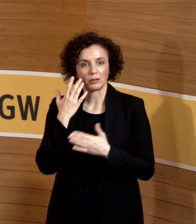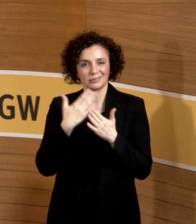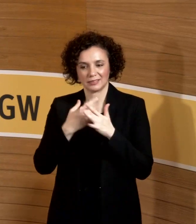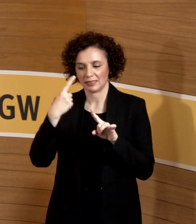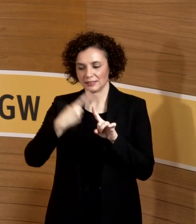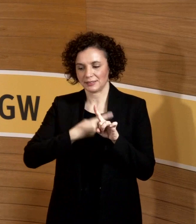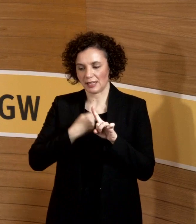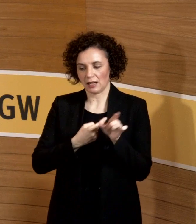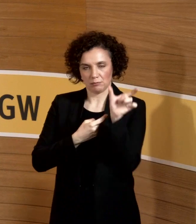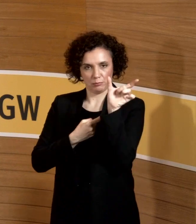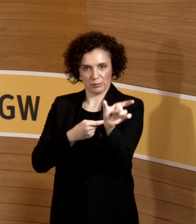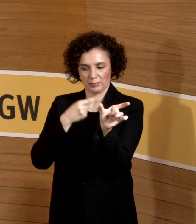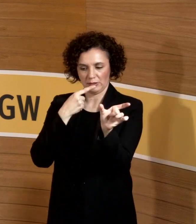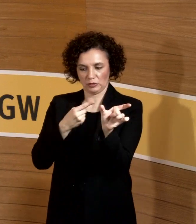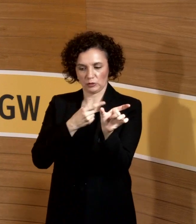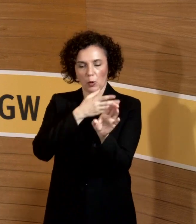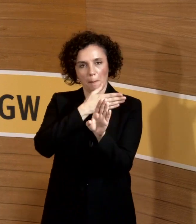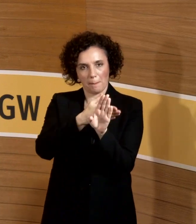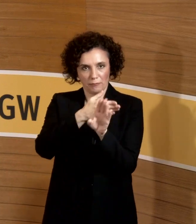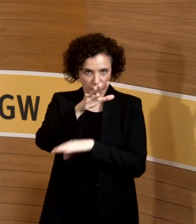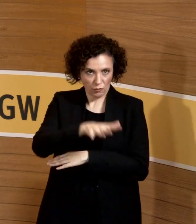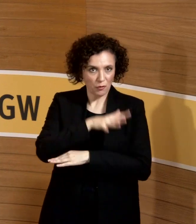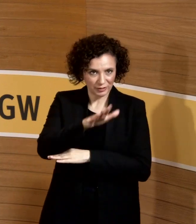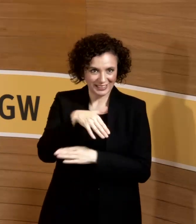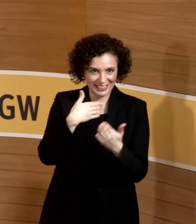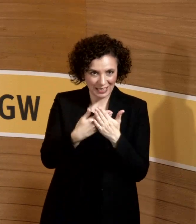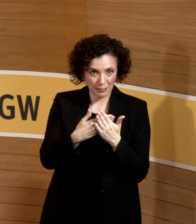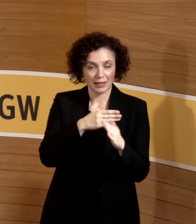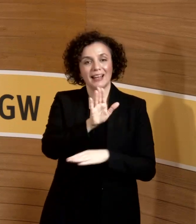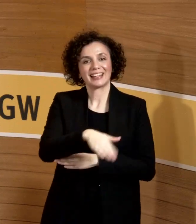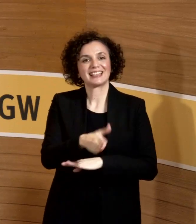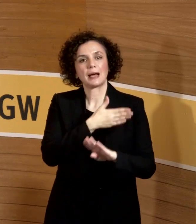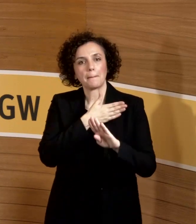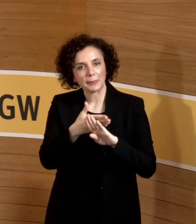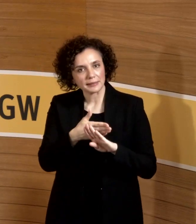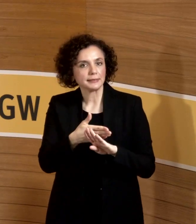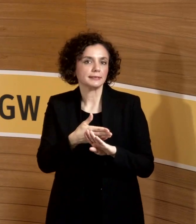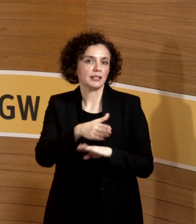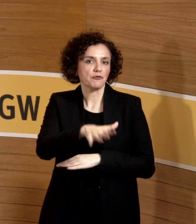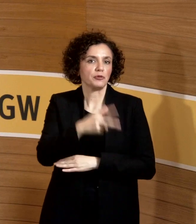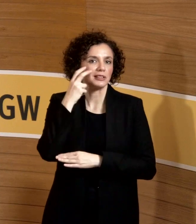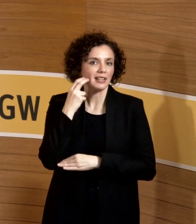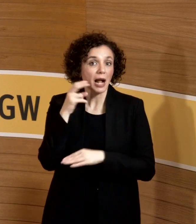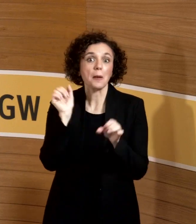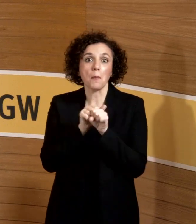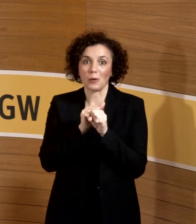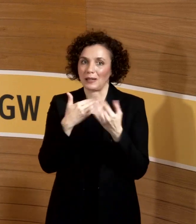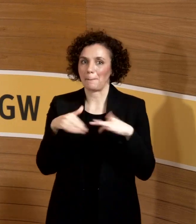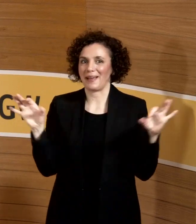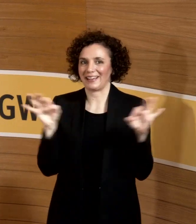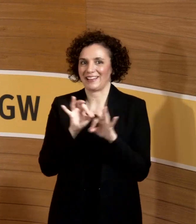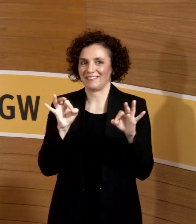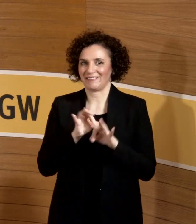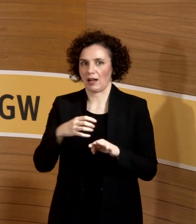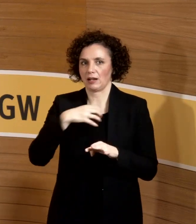Kinder oder Jugendliche bis zu 15 haben eine erhöhte Gefährdung, diese Erkrankheit mit sich rumzutragen. Es wird in Zukunft auch